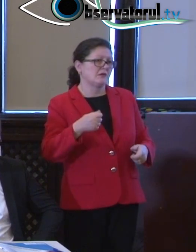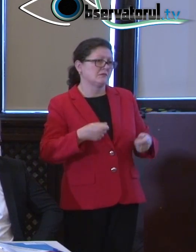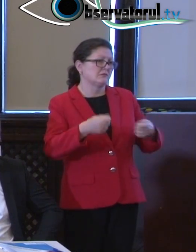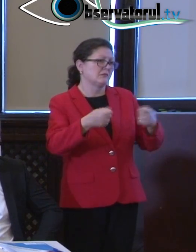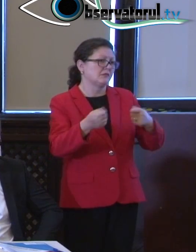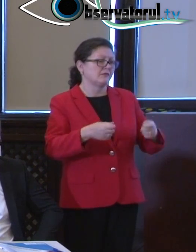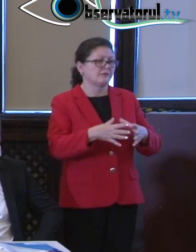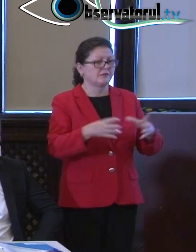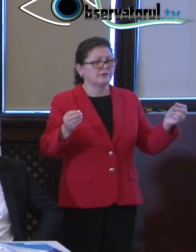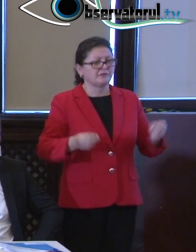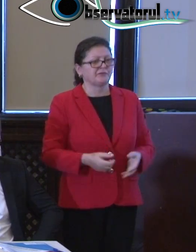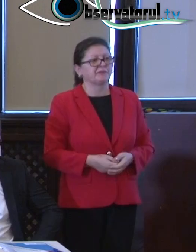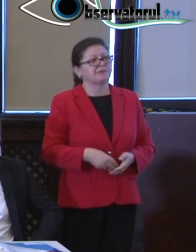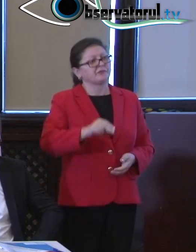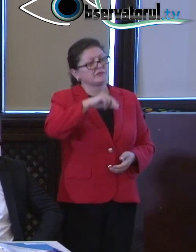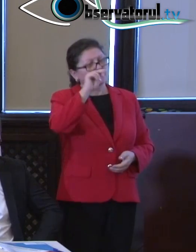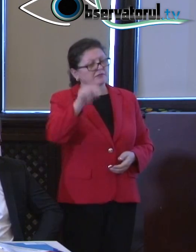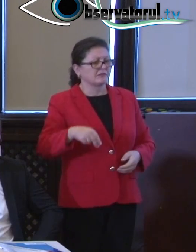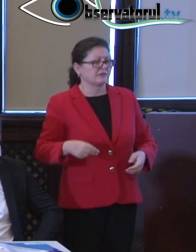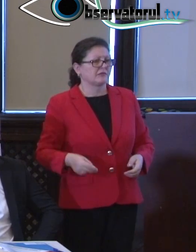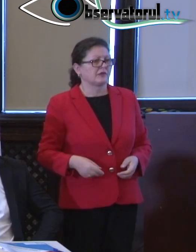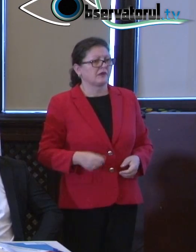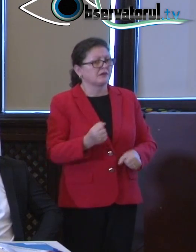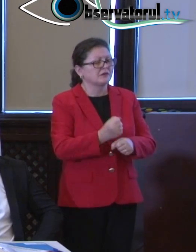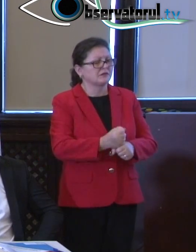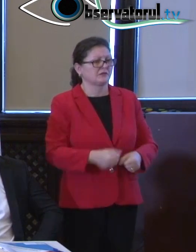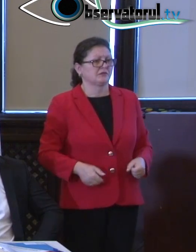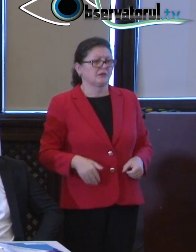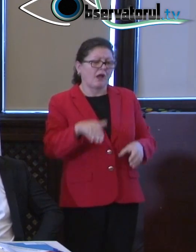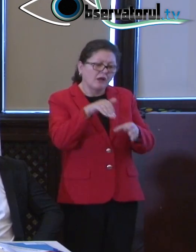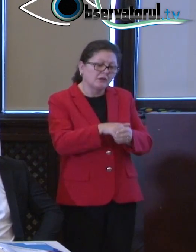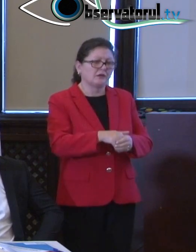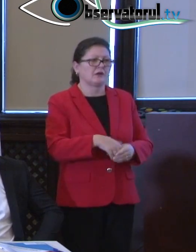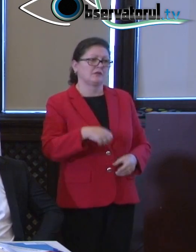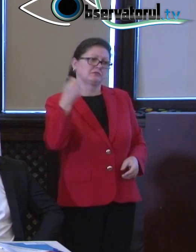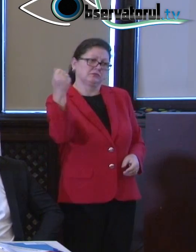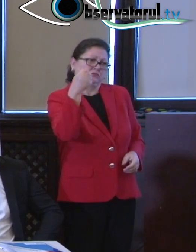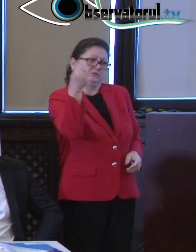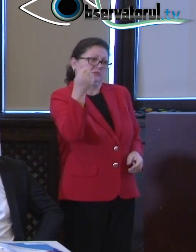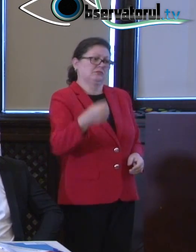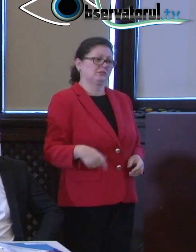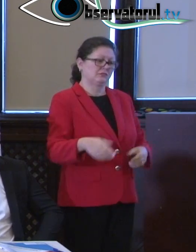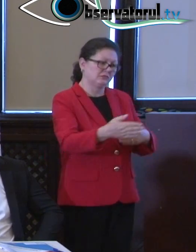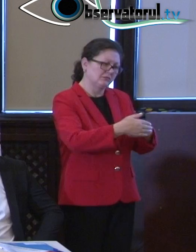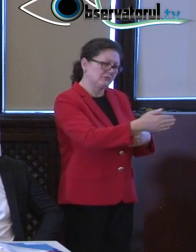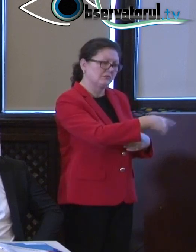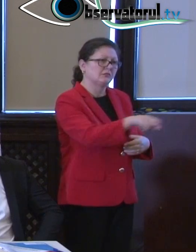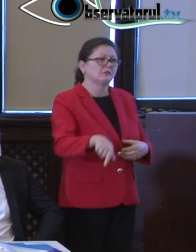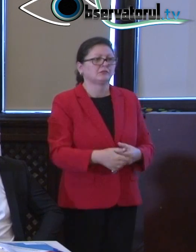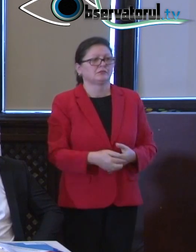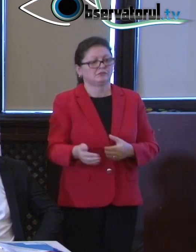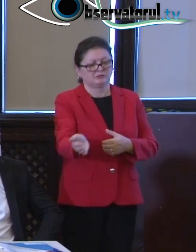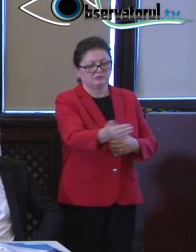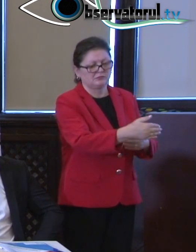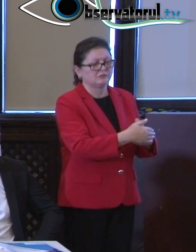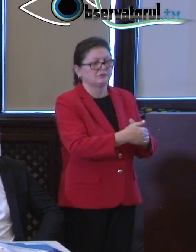urmă, accesibilitate și servicii înseamnă implicare și a mediului de afaceri, așa încât să nu fim din nou dependenți de ceea ce ne